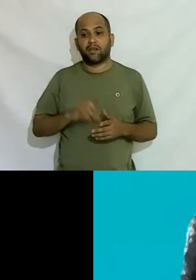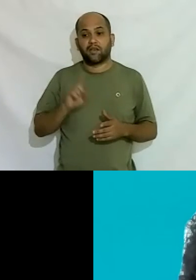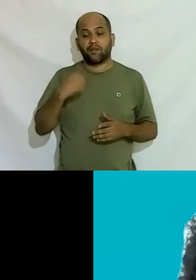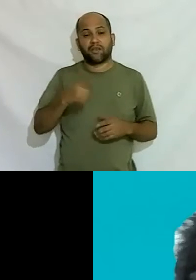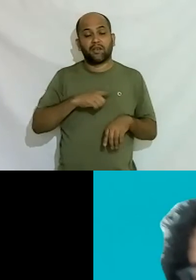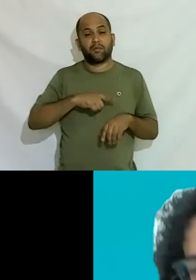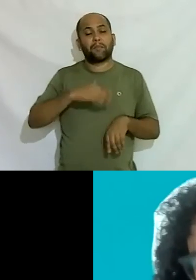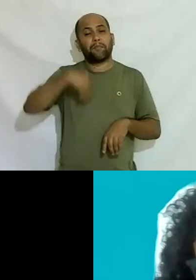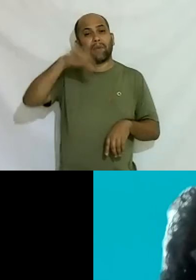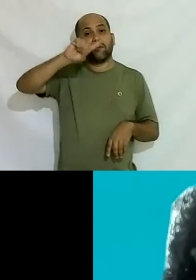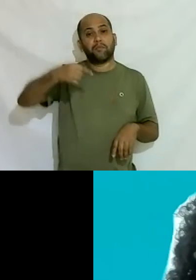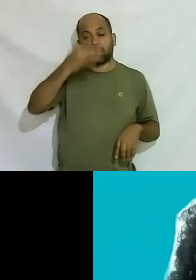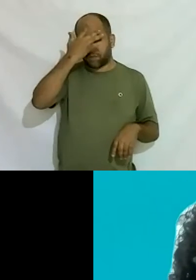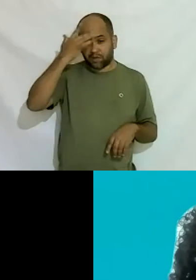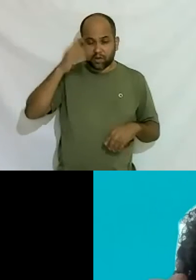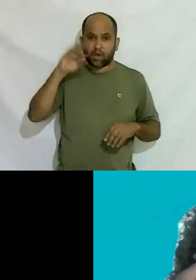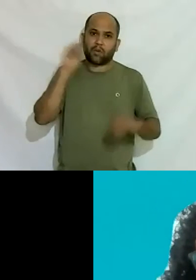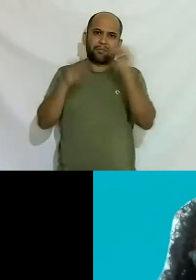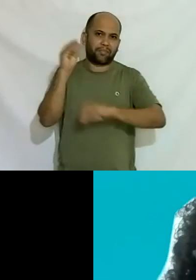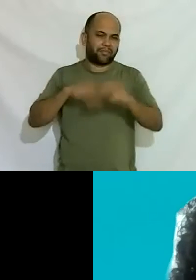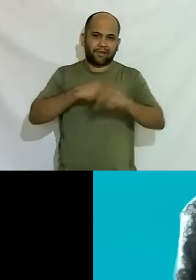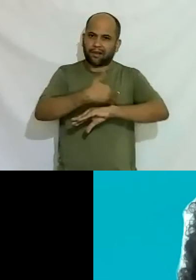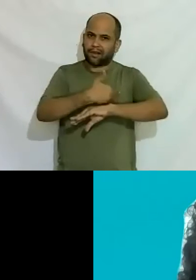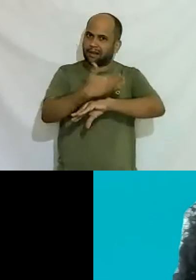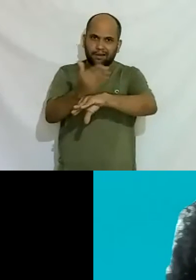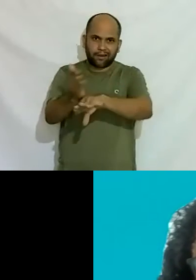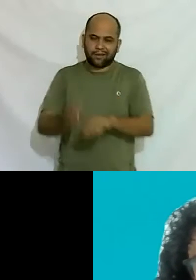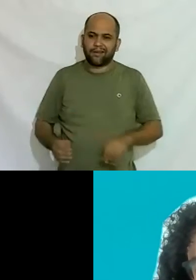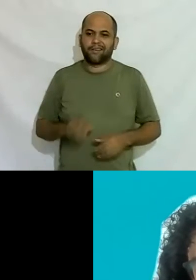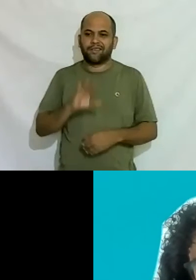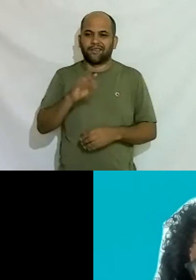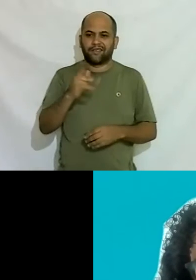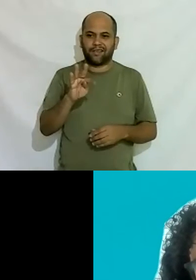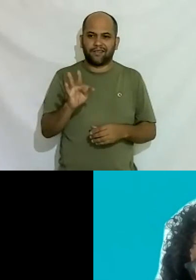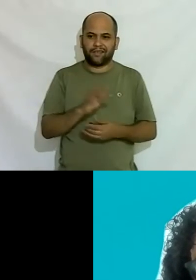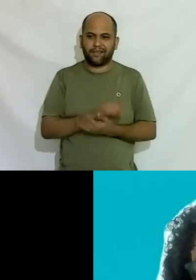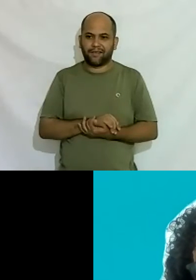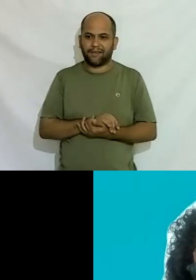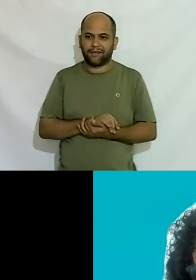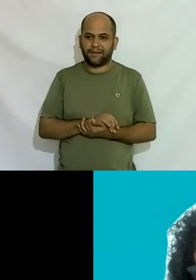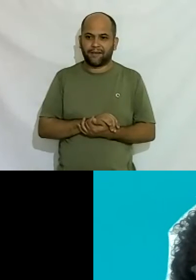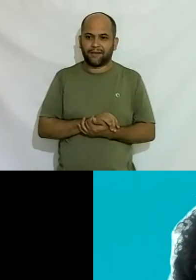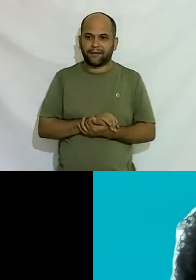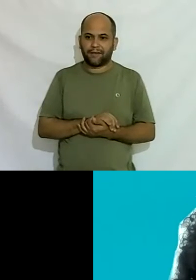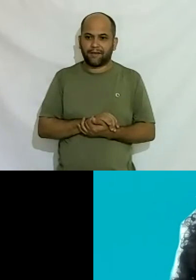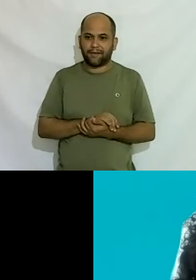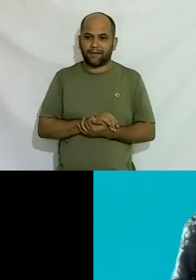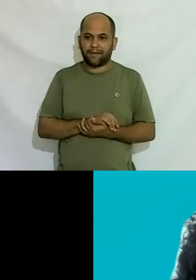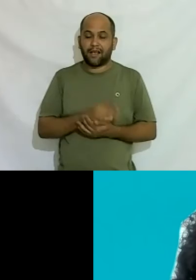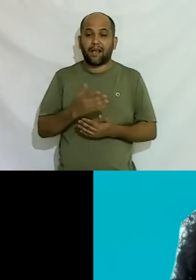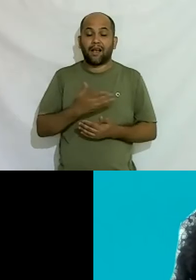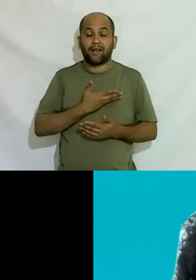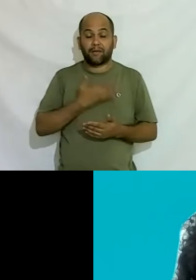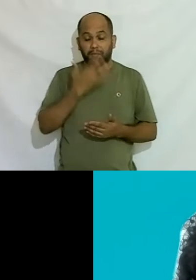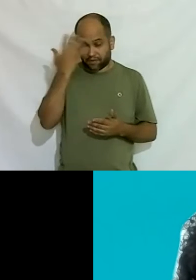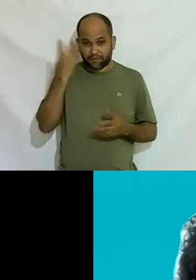mil pessoas assistindo os comentários não param aqui no chat você tá podendo acompanhar aí é e aí o pessoal foi mandando algumas questões